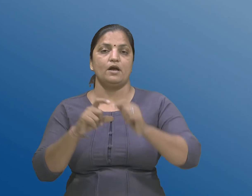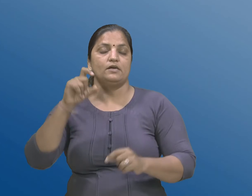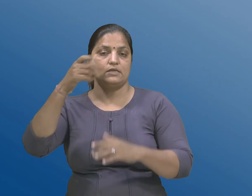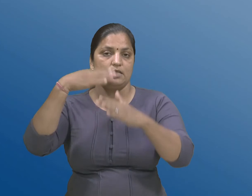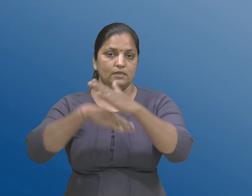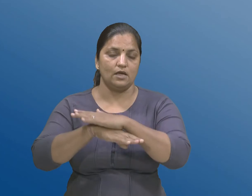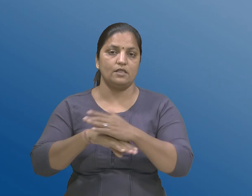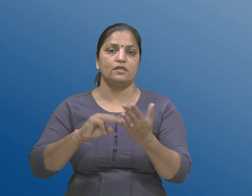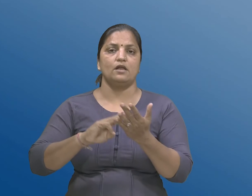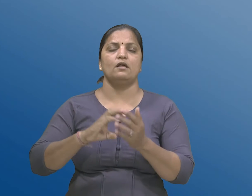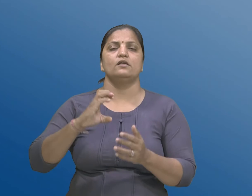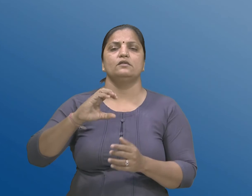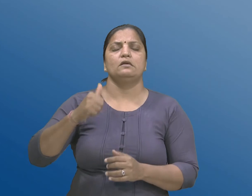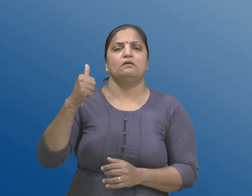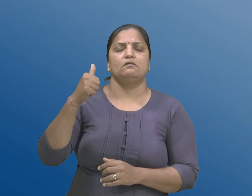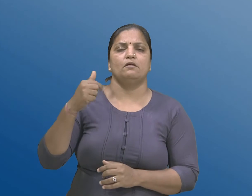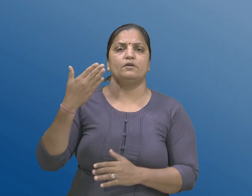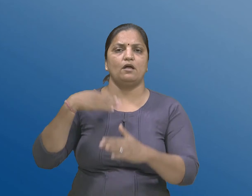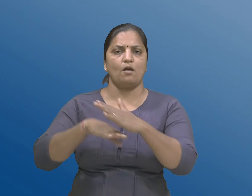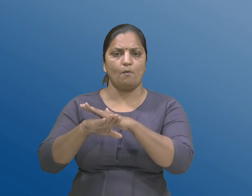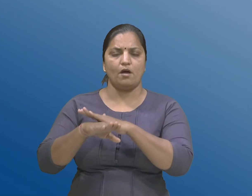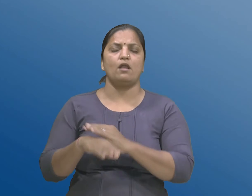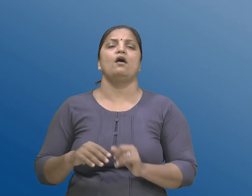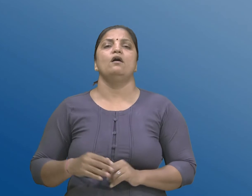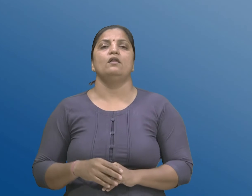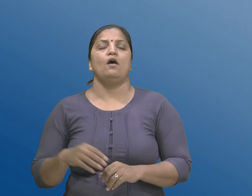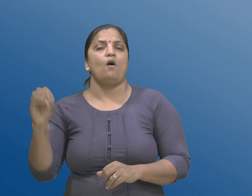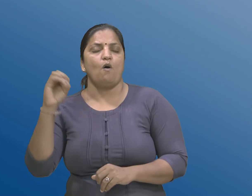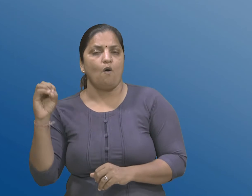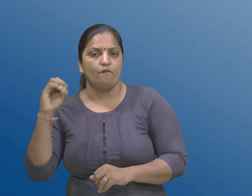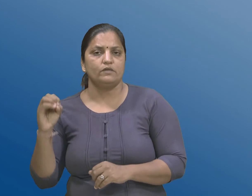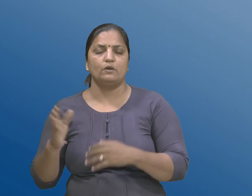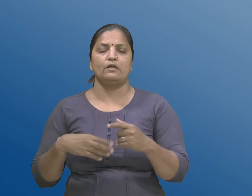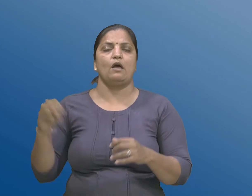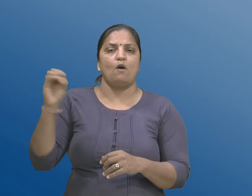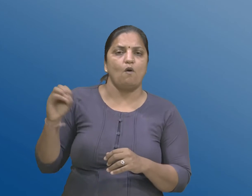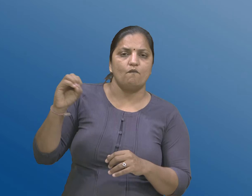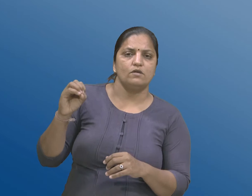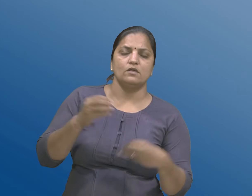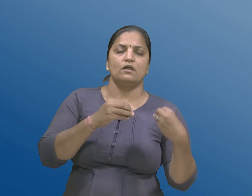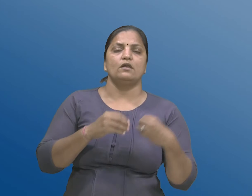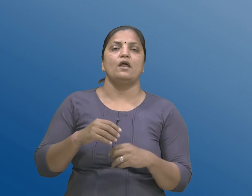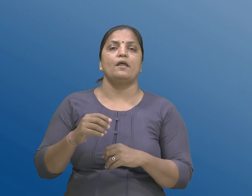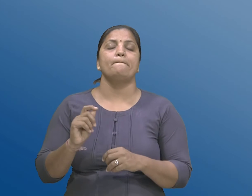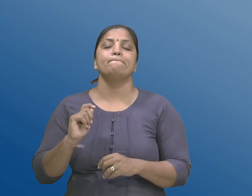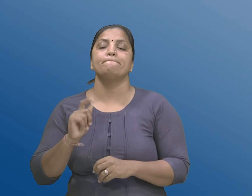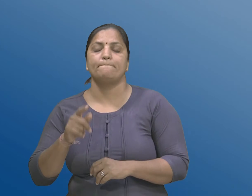कचेरीना अधिकारियों अने अन्यकर्मचारियों ना पगारो भत्था अने सिवाना